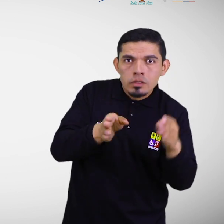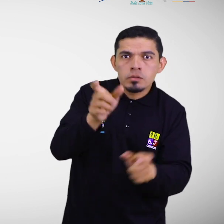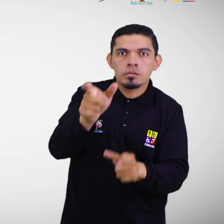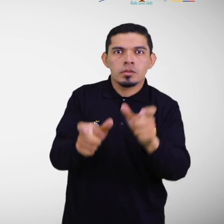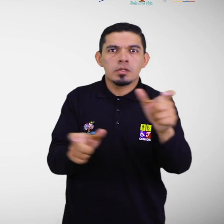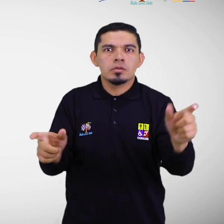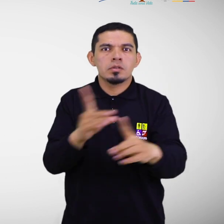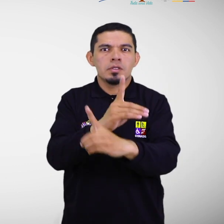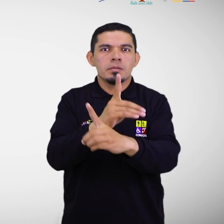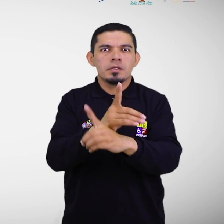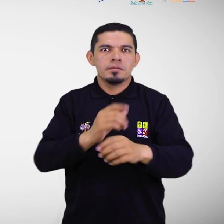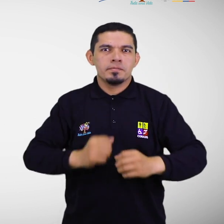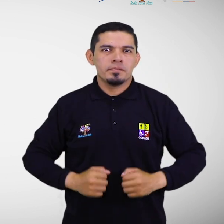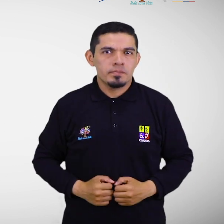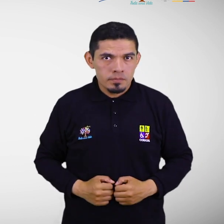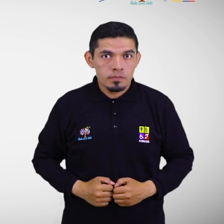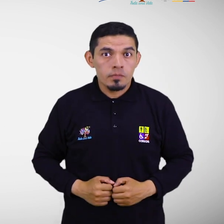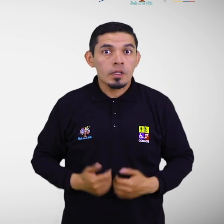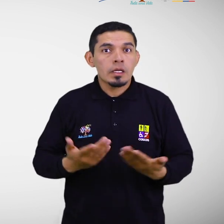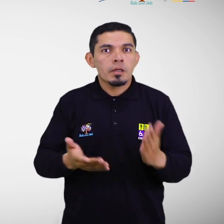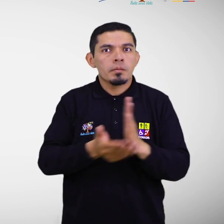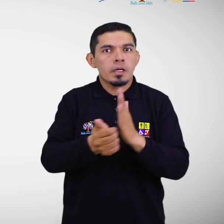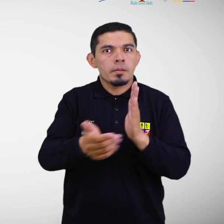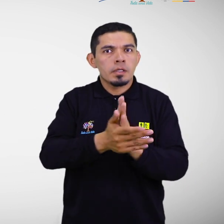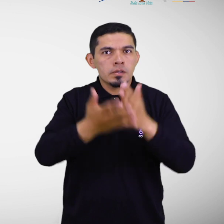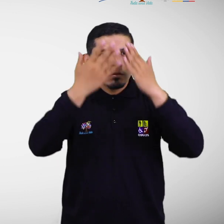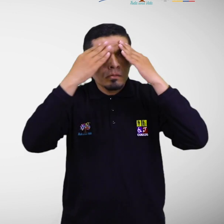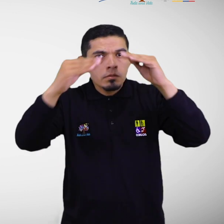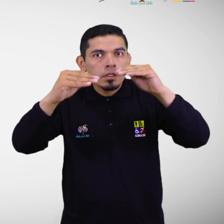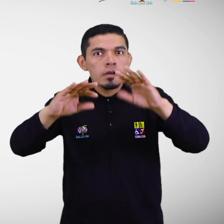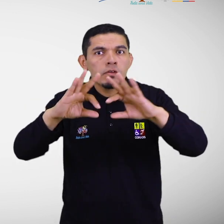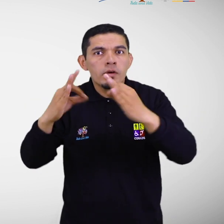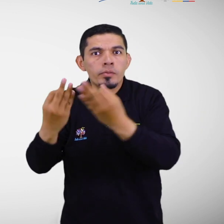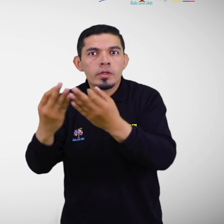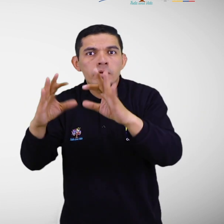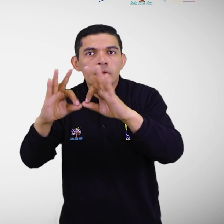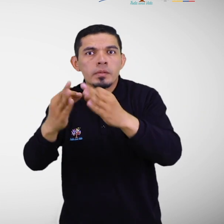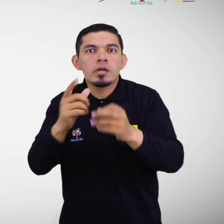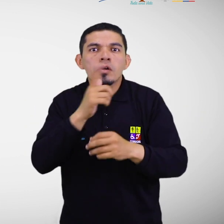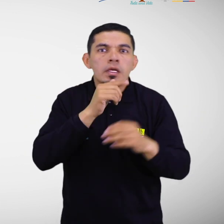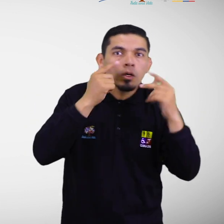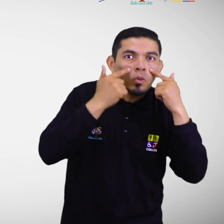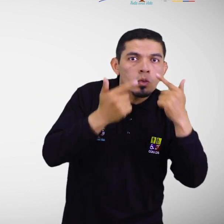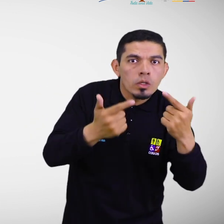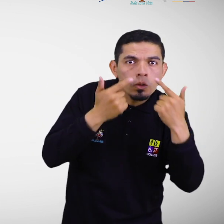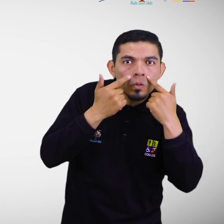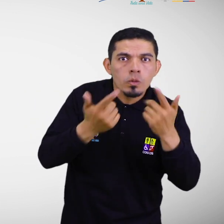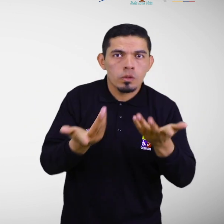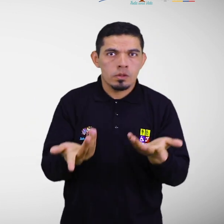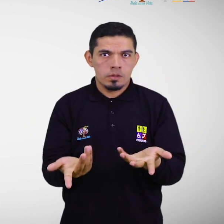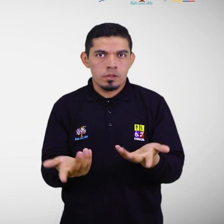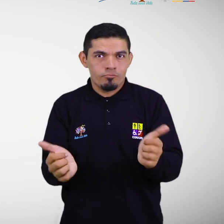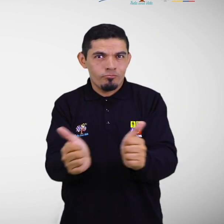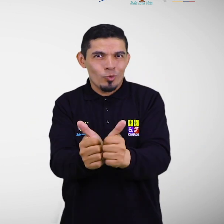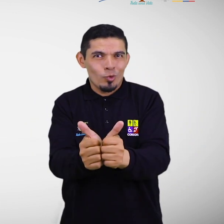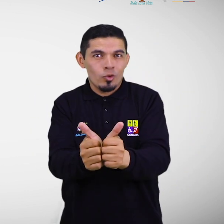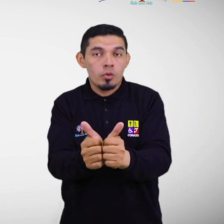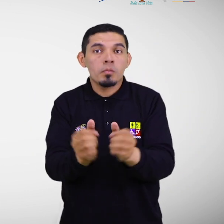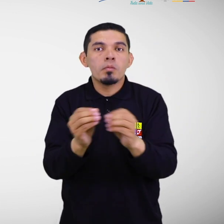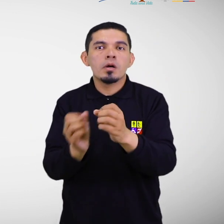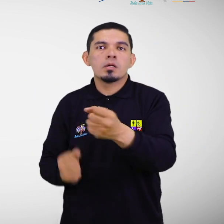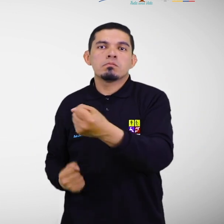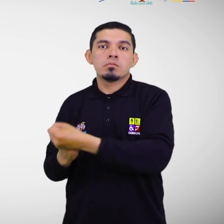personas con discapacidad, la capacitación de sus familiares y cuidadores, así como el fortalecimiento de las